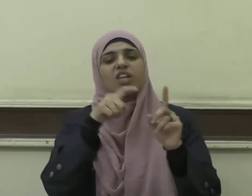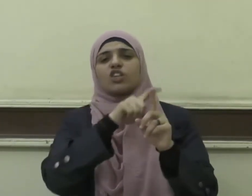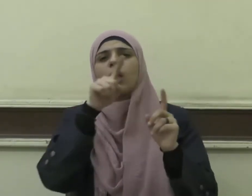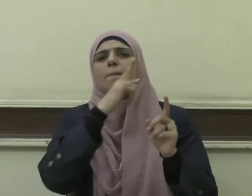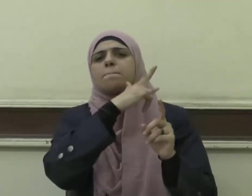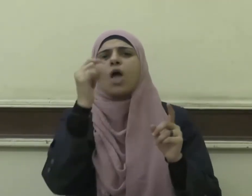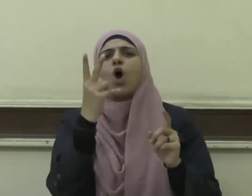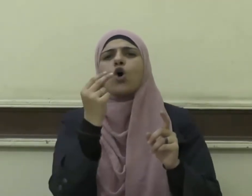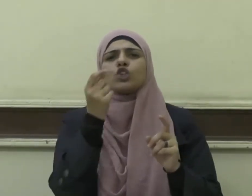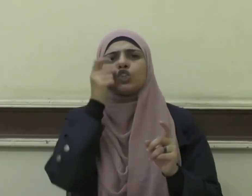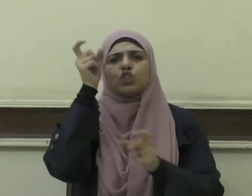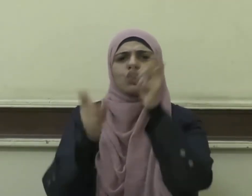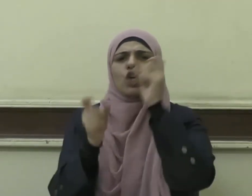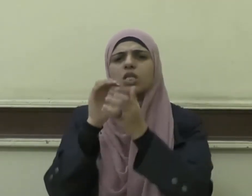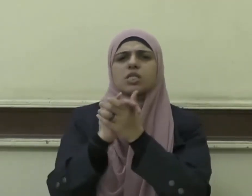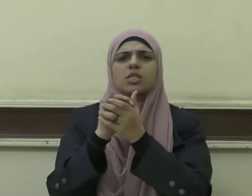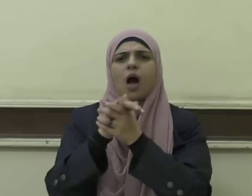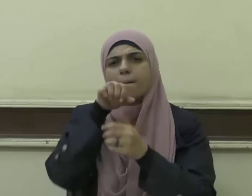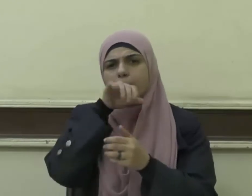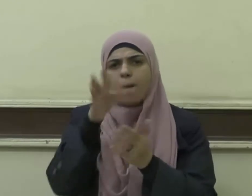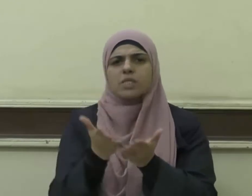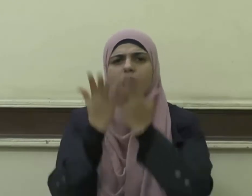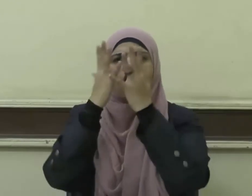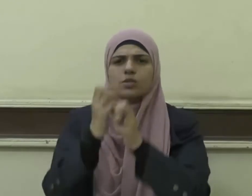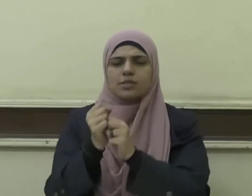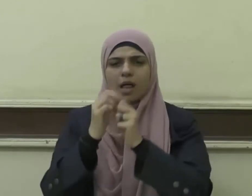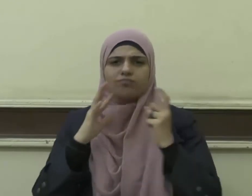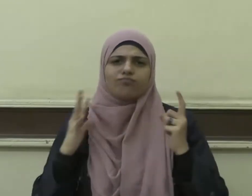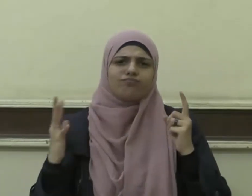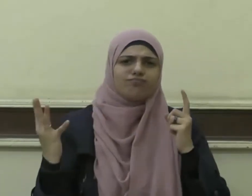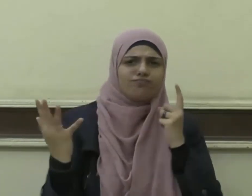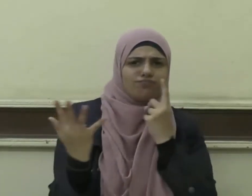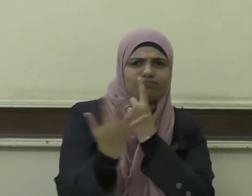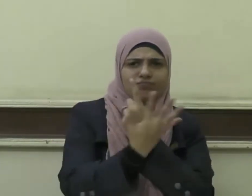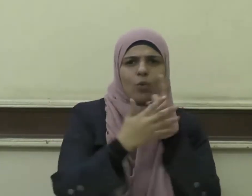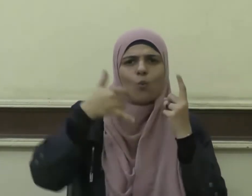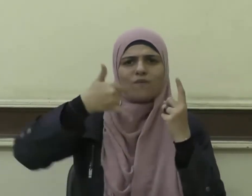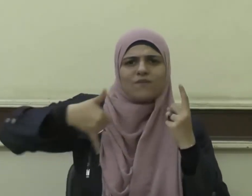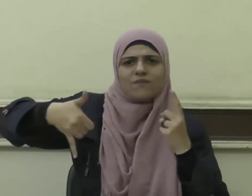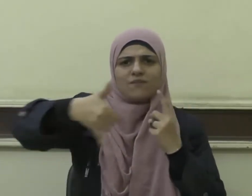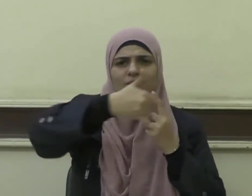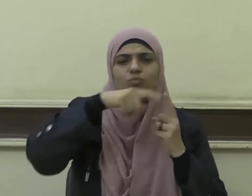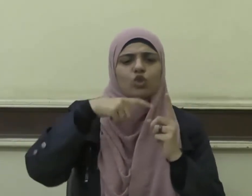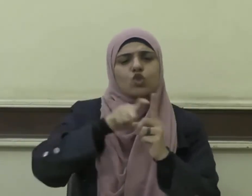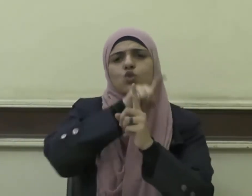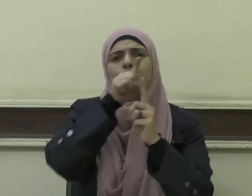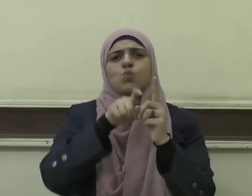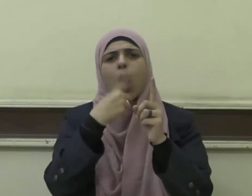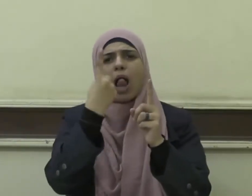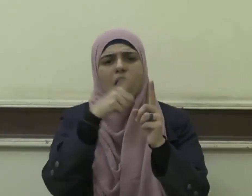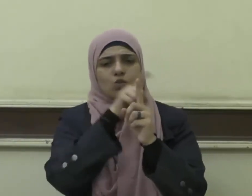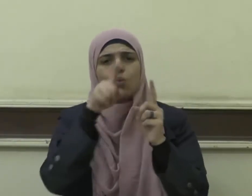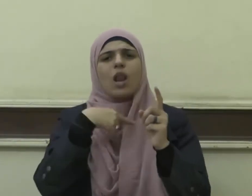الأنصار من أصحاب رسول الله صلى الله عليه وسلم يسأل أحدهم عن المسألة